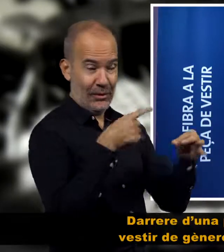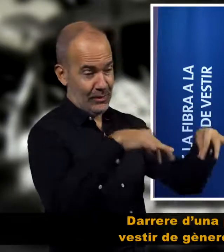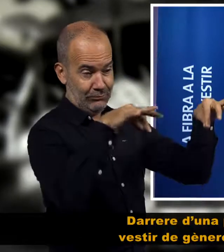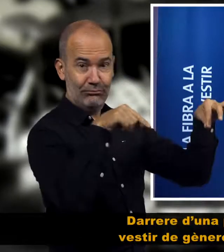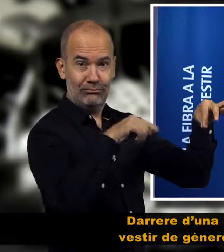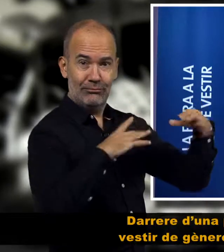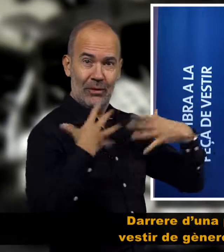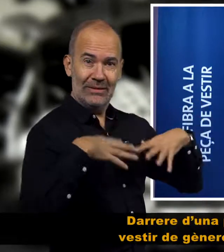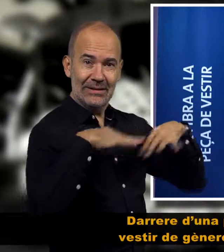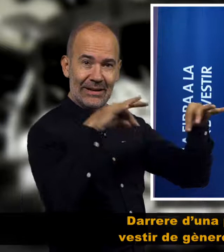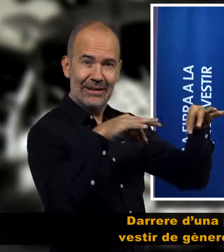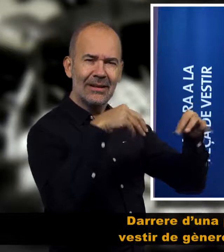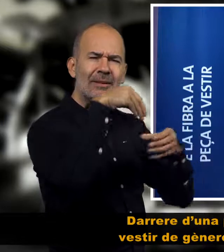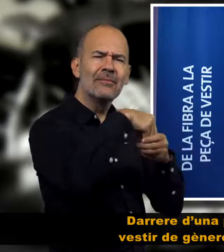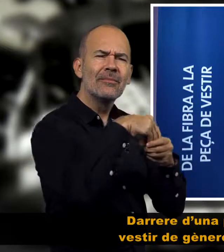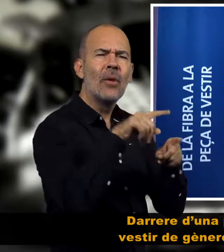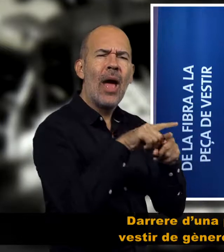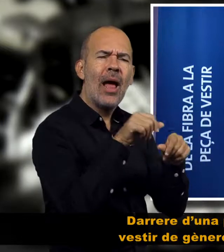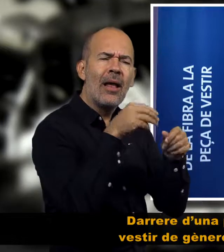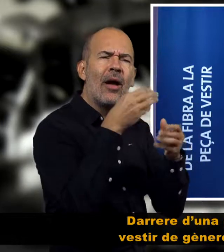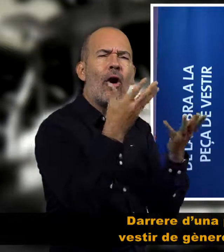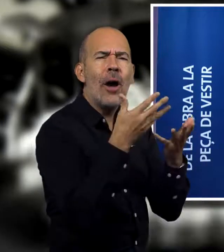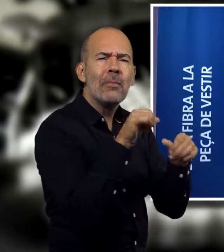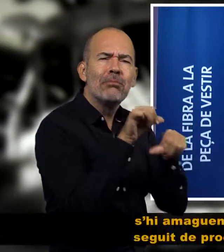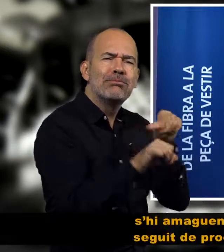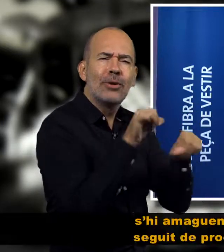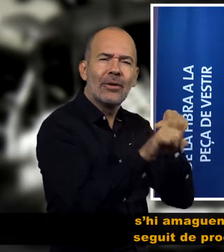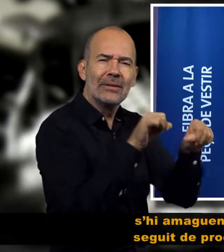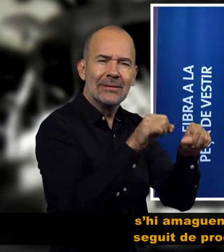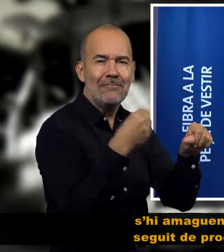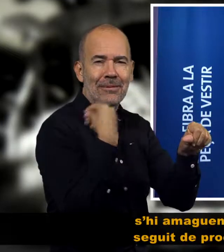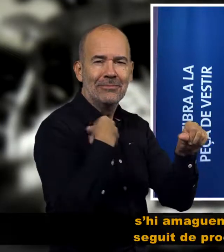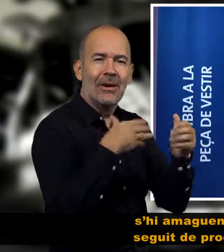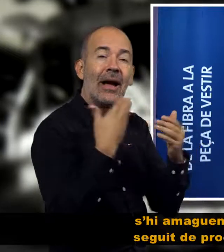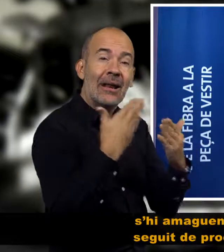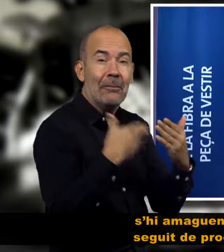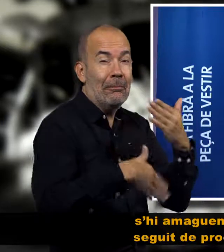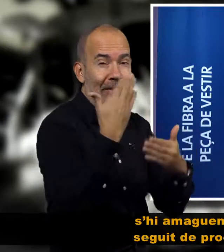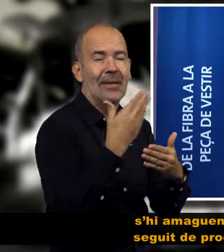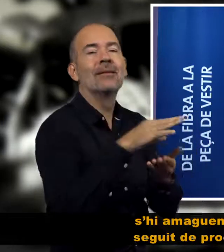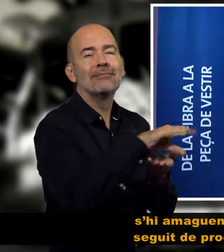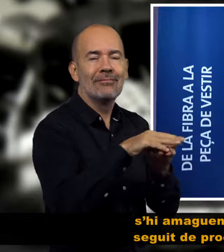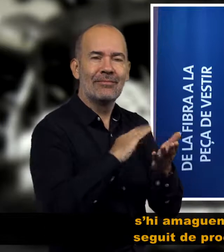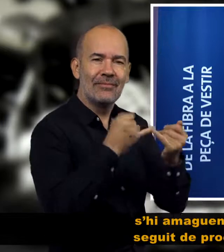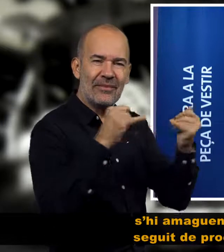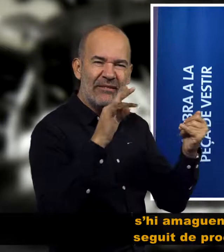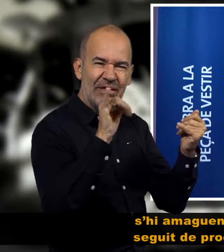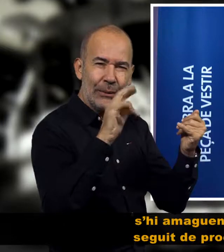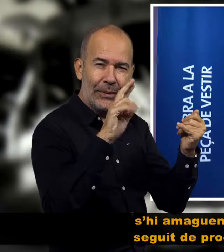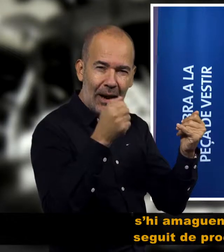Darrere d'una peça de vestir de genera de punt s'hi amaguen tot un seguit de processos que van des de l'obtenció de les fibres